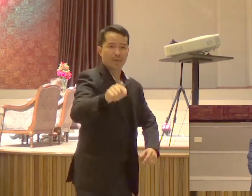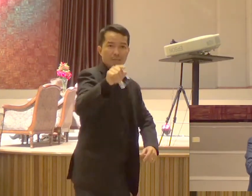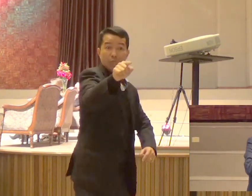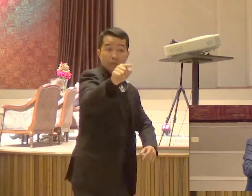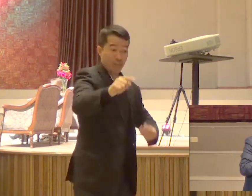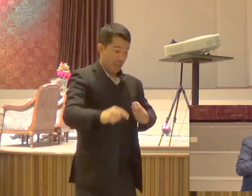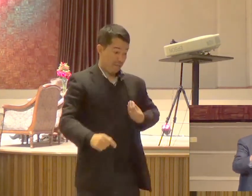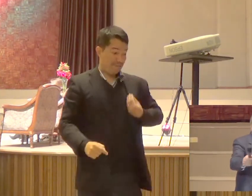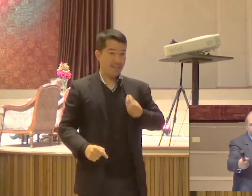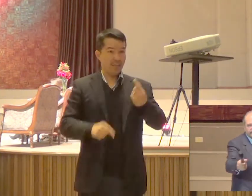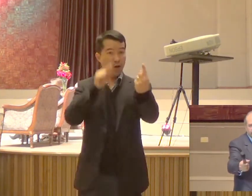Da sua vida